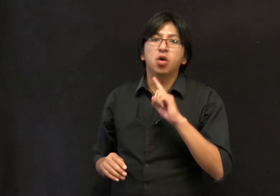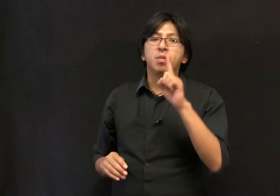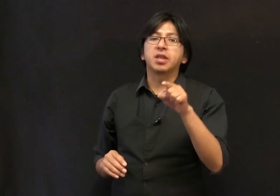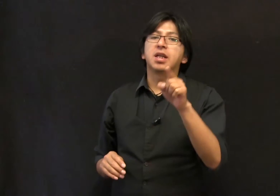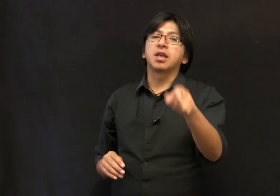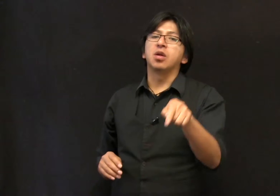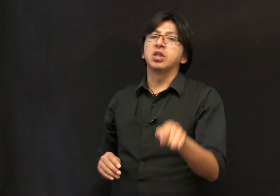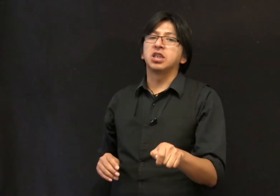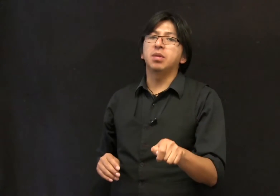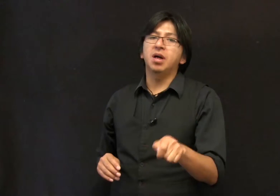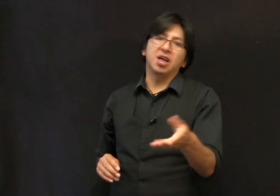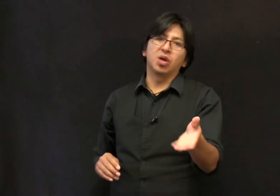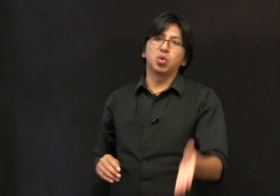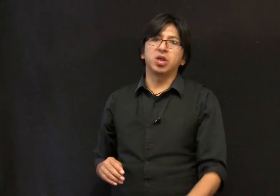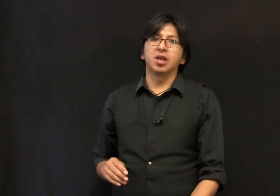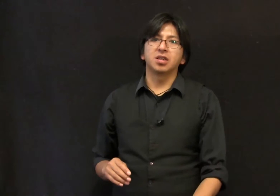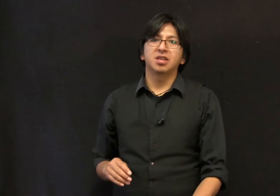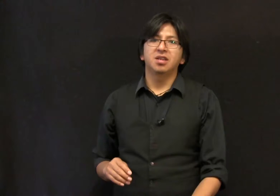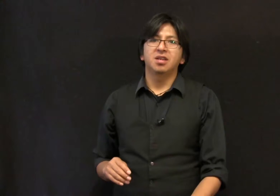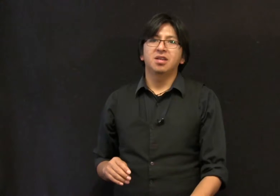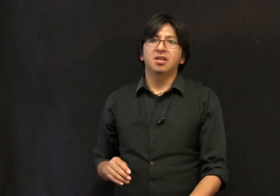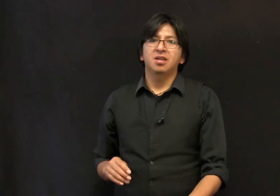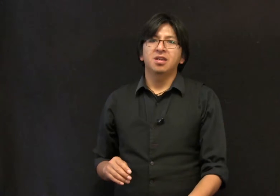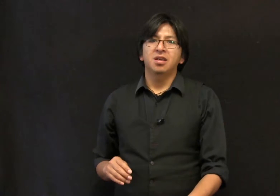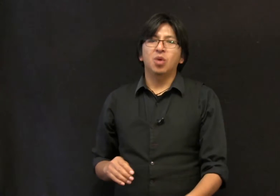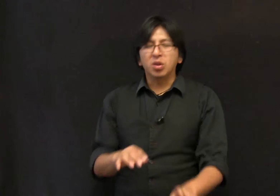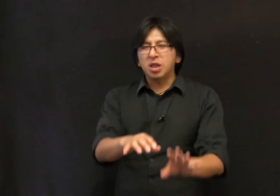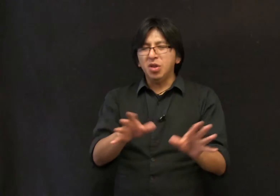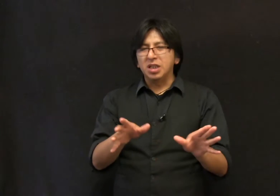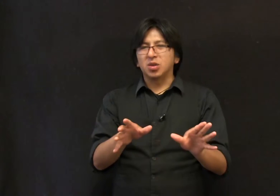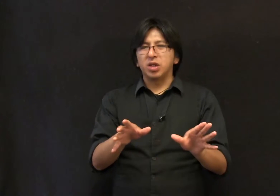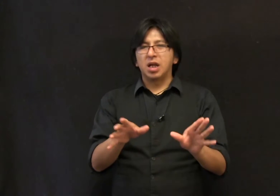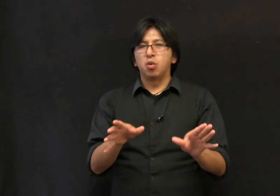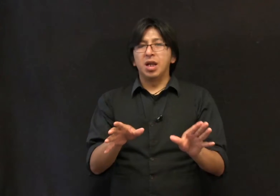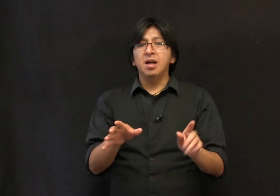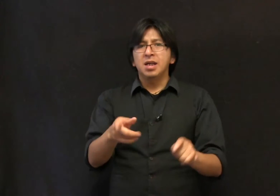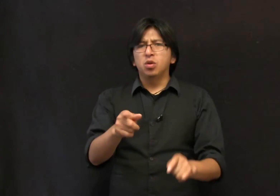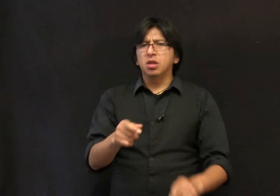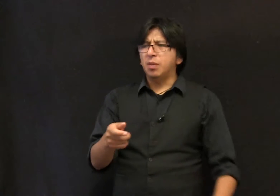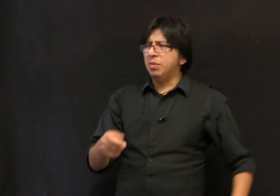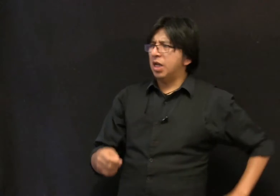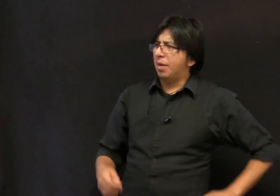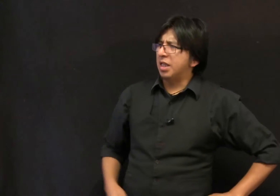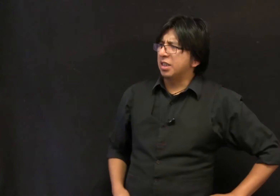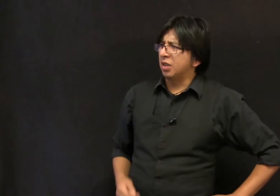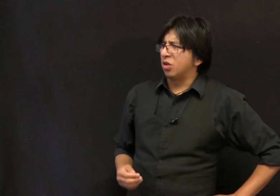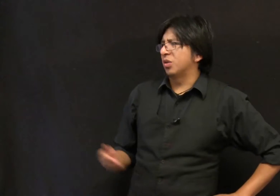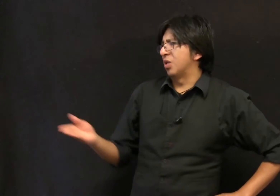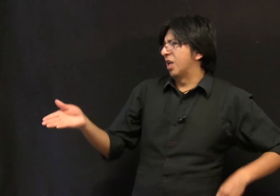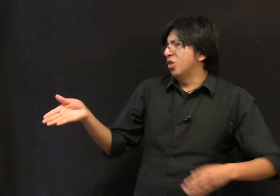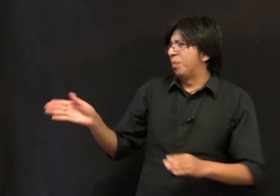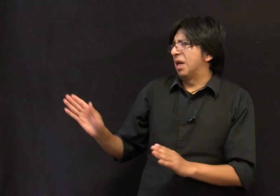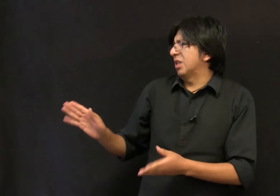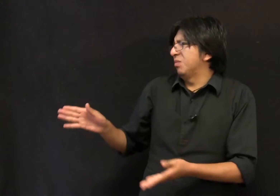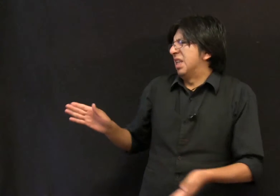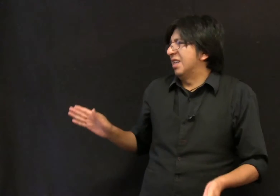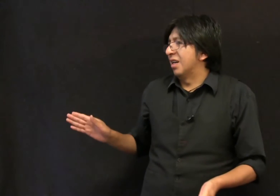convertir a quien lo reciba en lo que tú quieras. Cuando terminó la historia la abuela, David miraba a Ana diciendo no, señora, eso no pasa, eso es mentira.